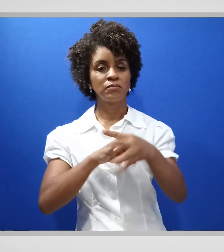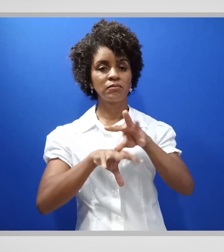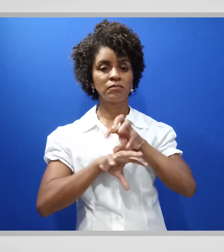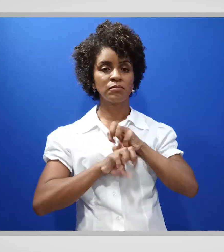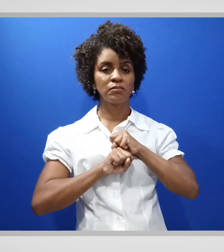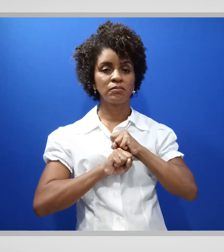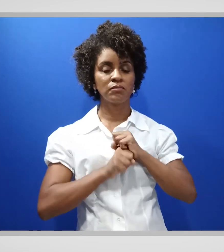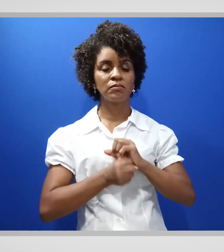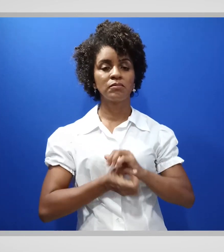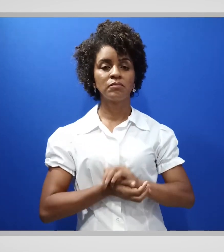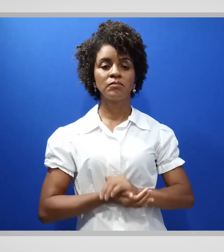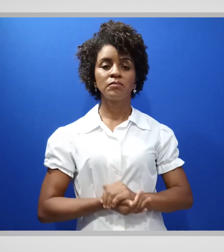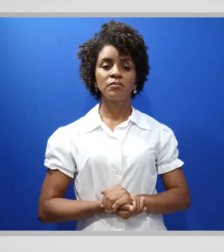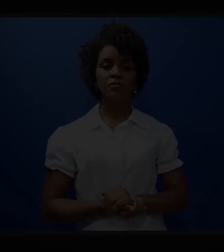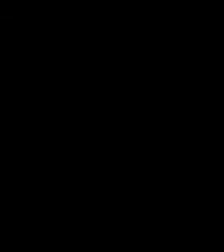vítima do novo coronavírus 30 vítima do coronavírus